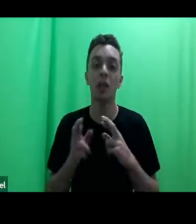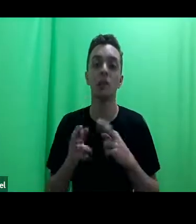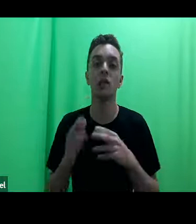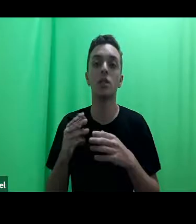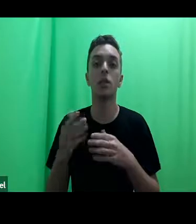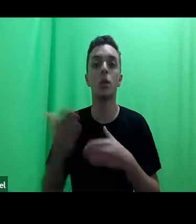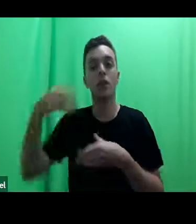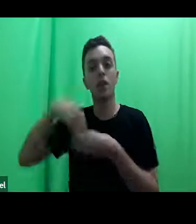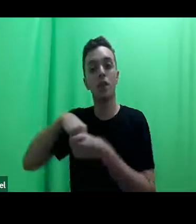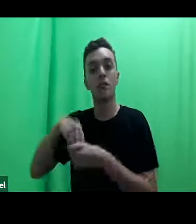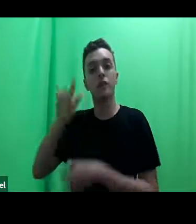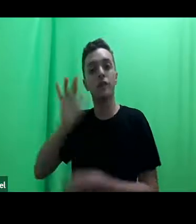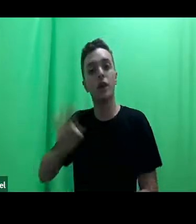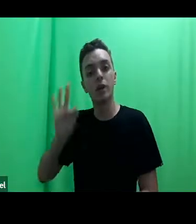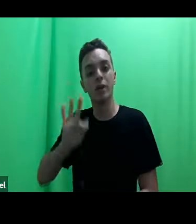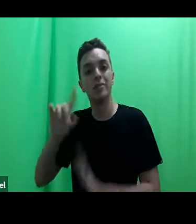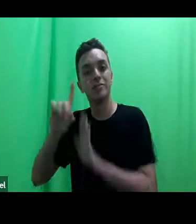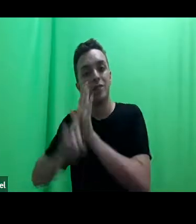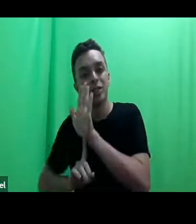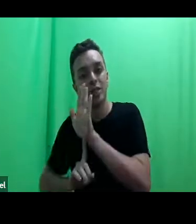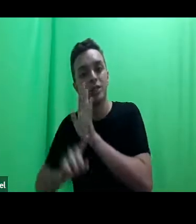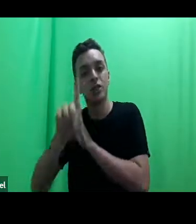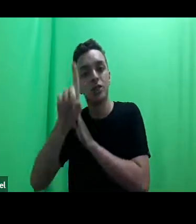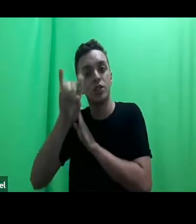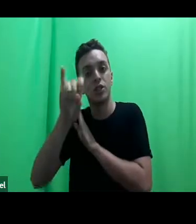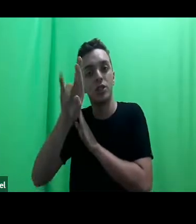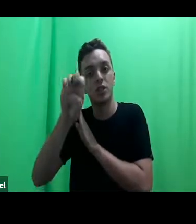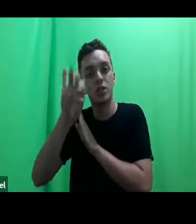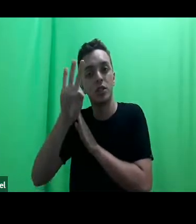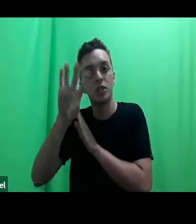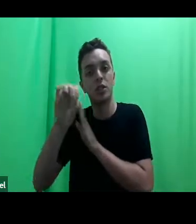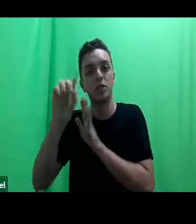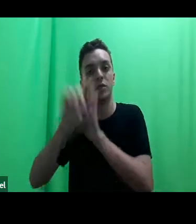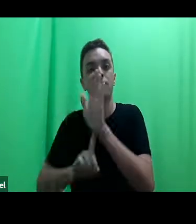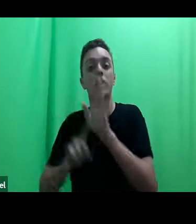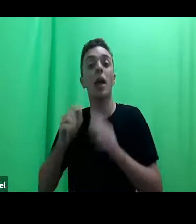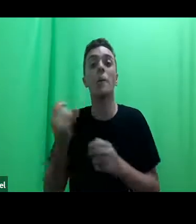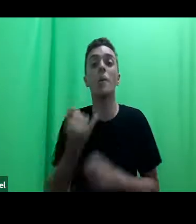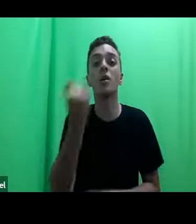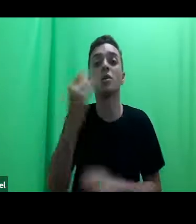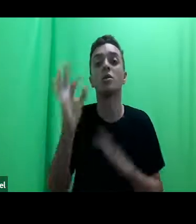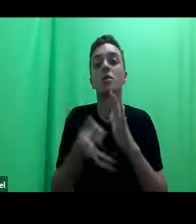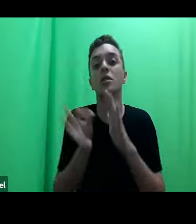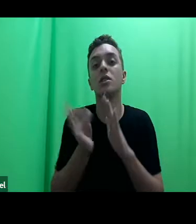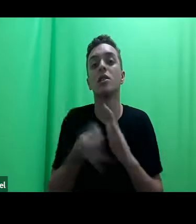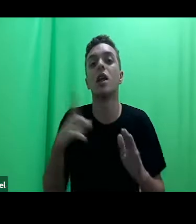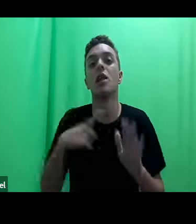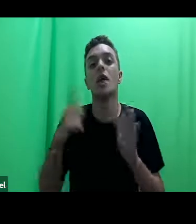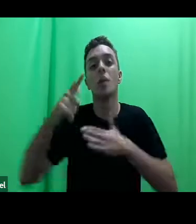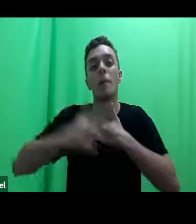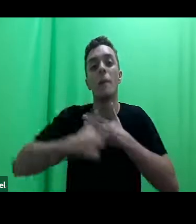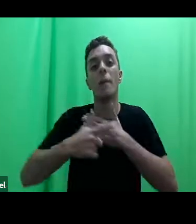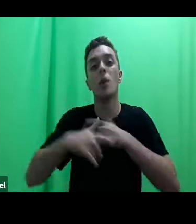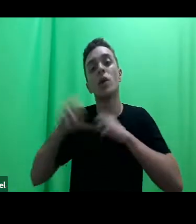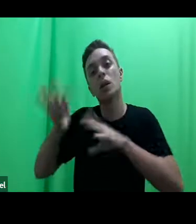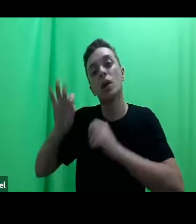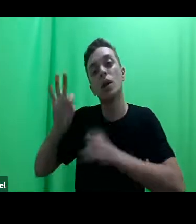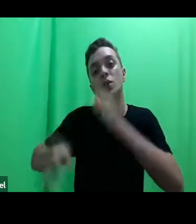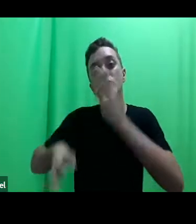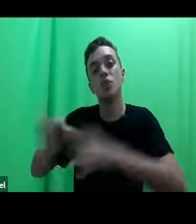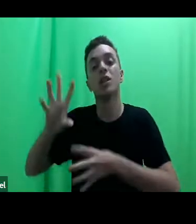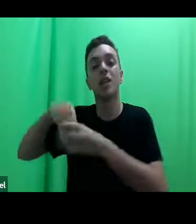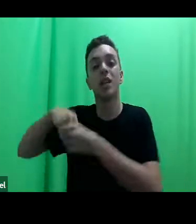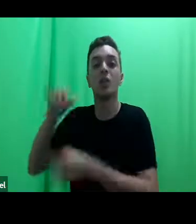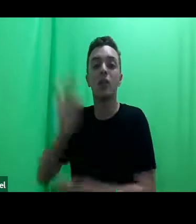faculdades. É importante que as clínicas tenham um papel na educação jurídica, nas faculdades,